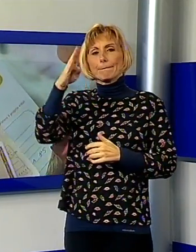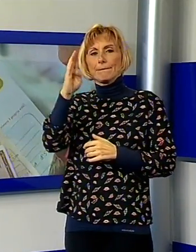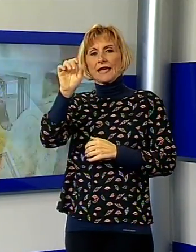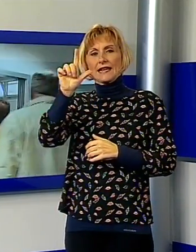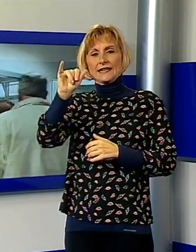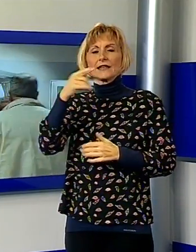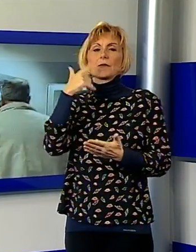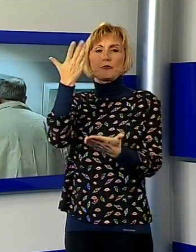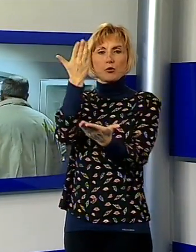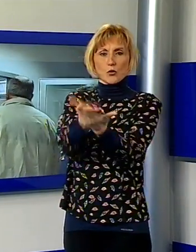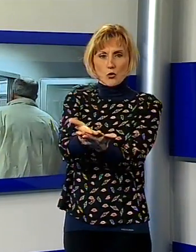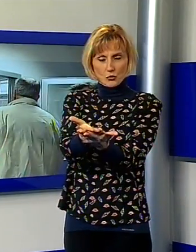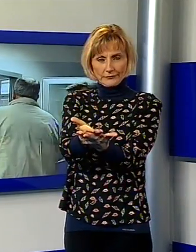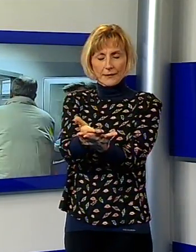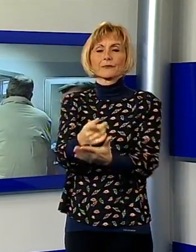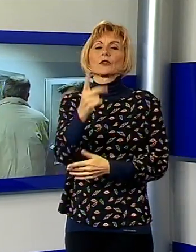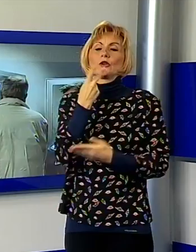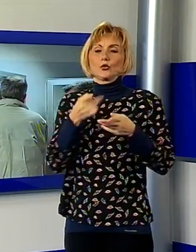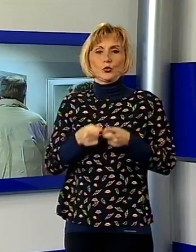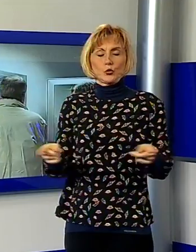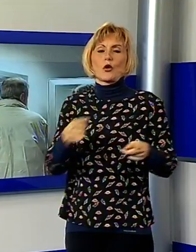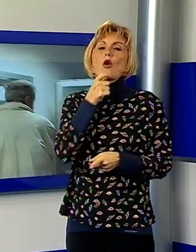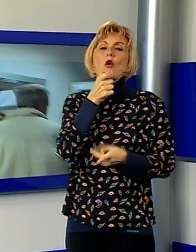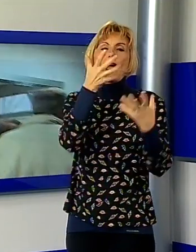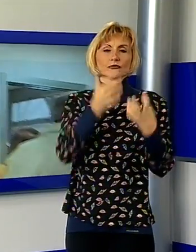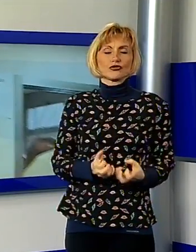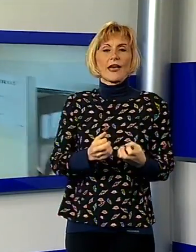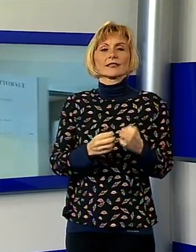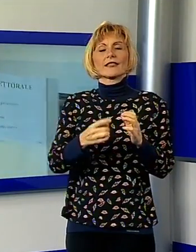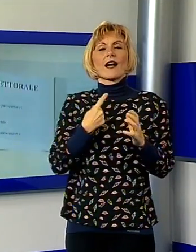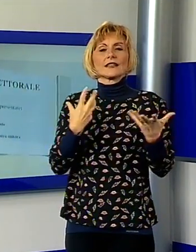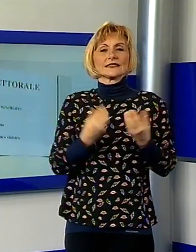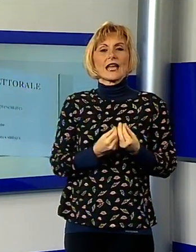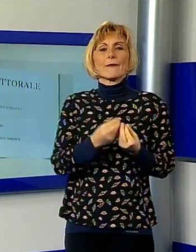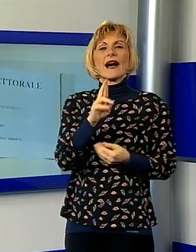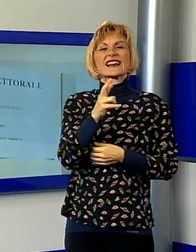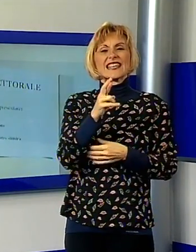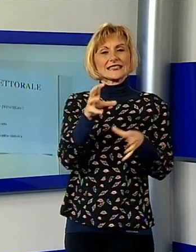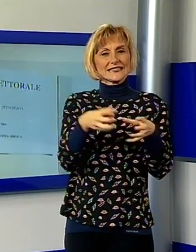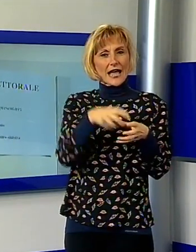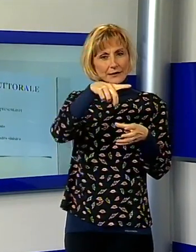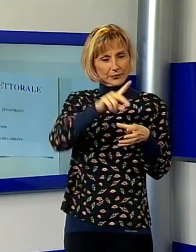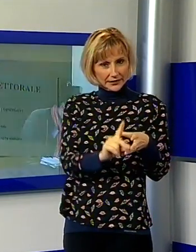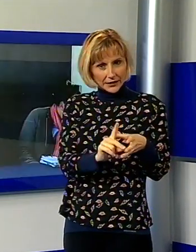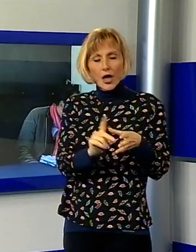Renziani sul modello della giunta regionale oppure il PD per decidere il candidato a sindaco andrà alle primarie.